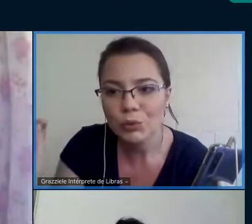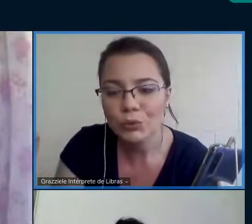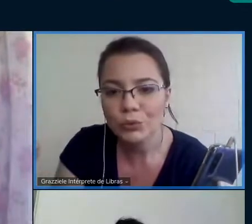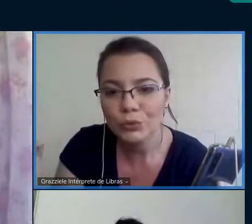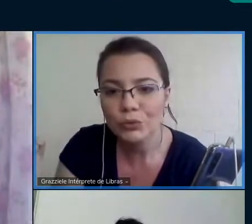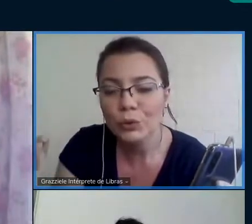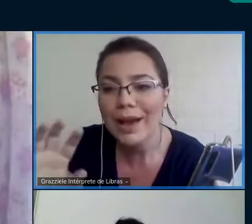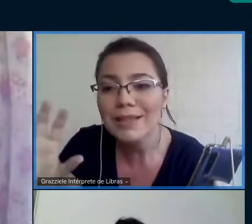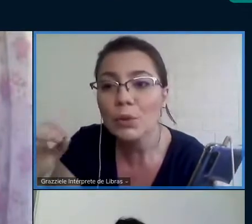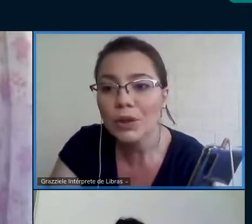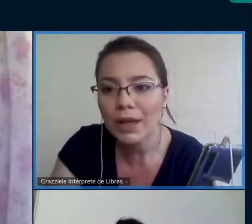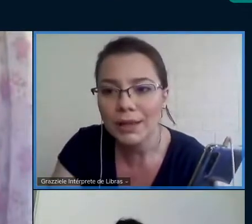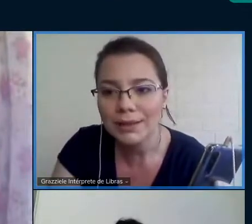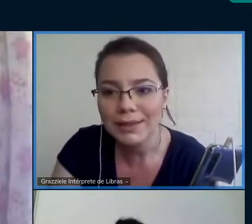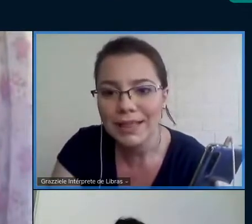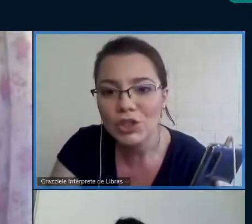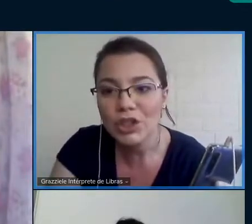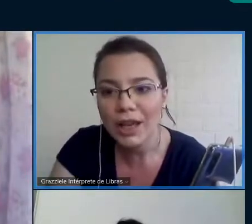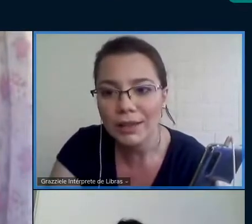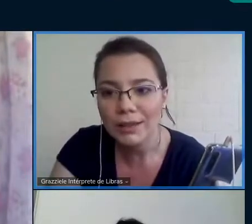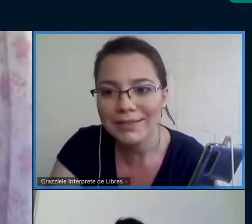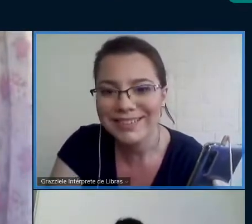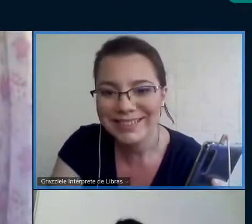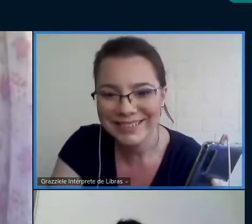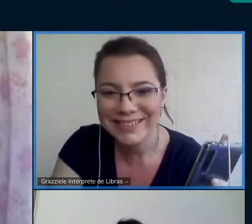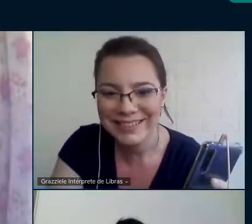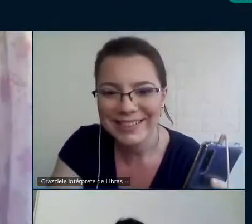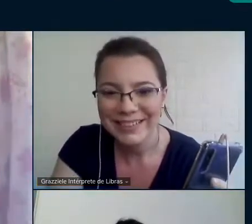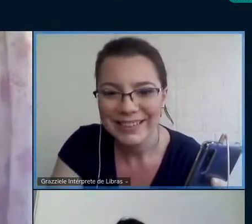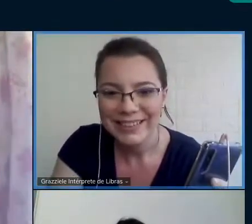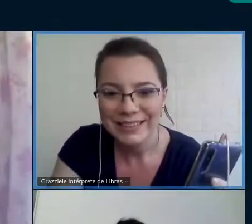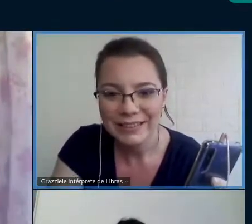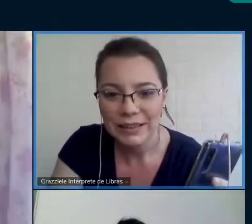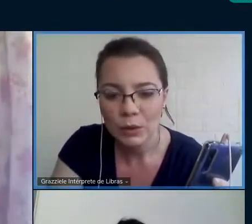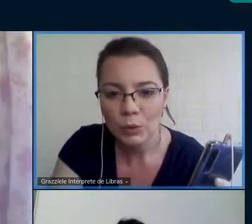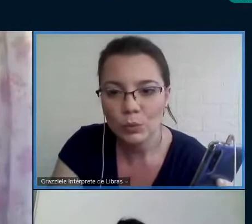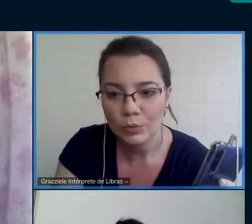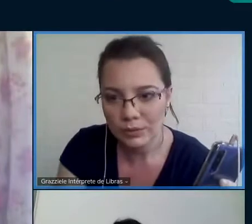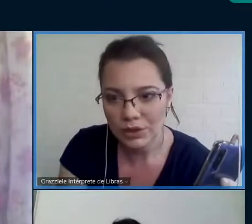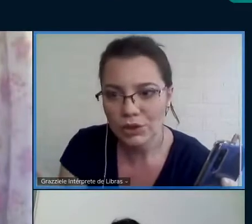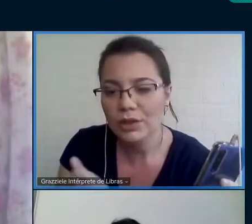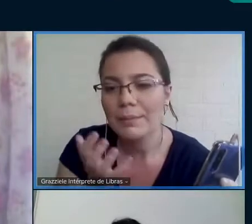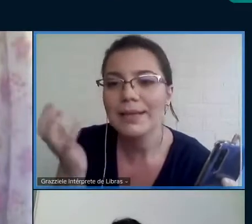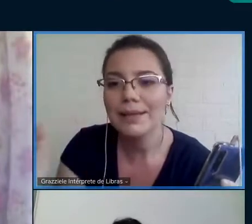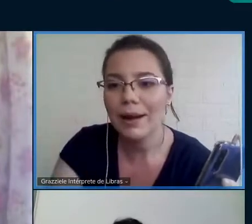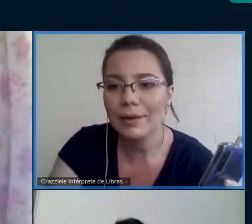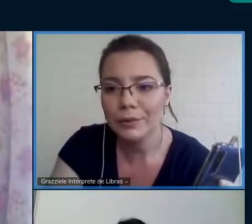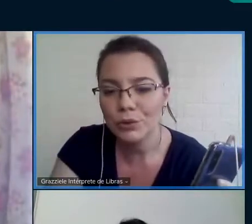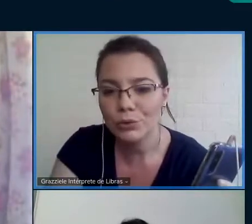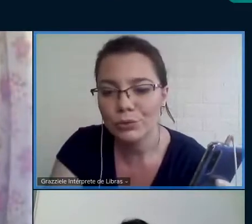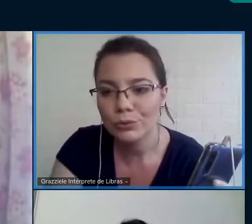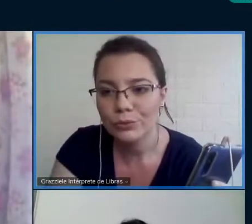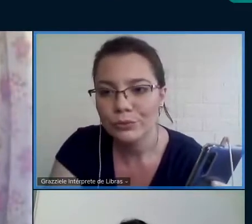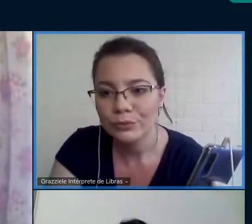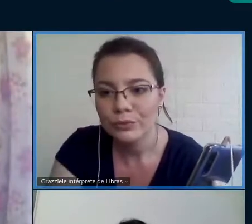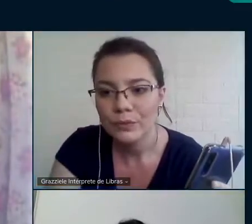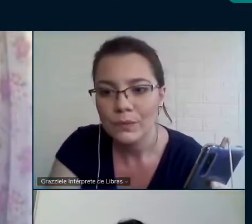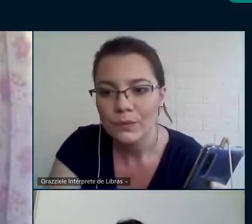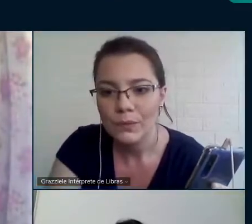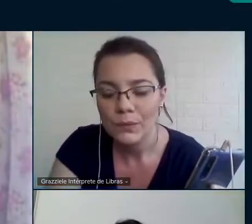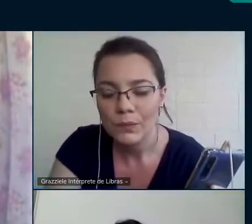às vezes, não fico, esta o quê? Este quem? então, é mais claro isso.